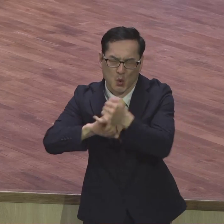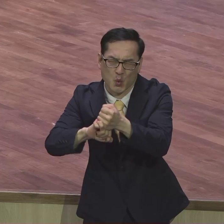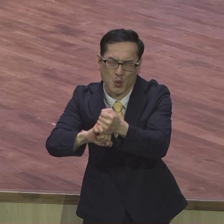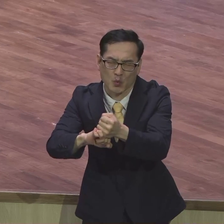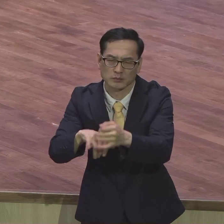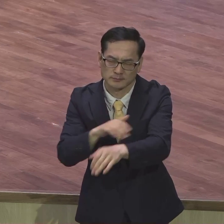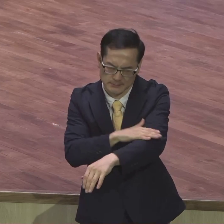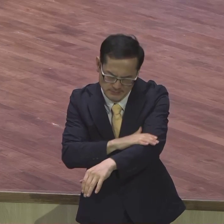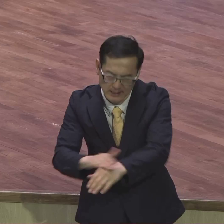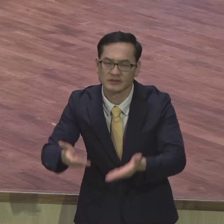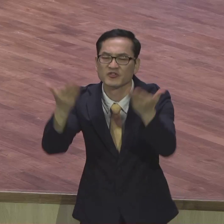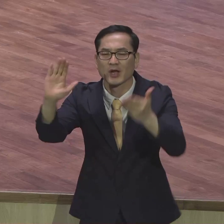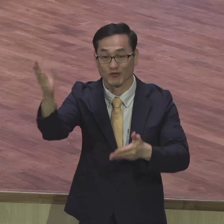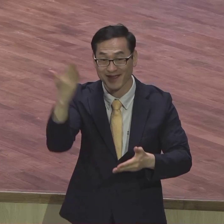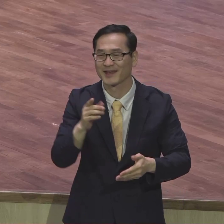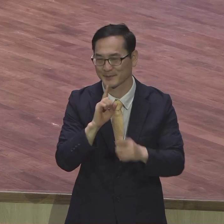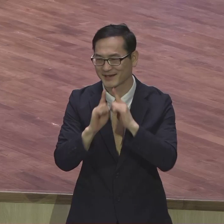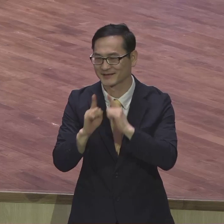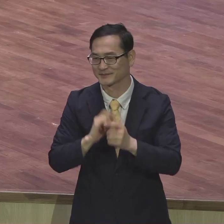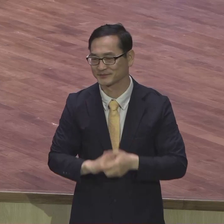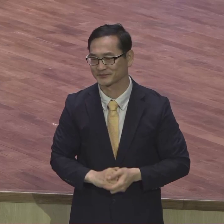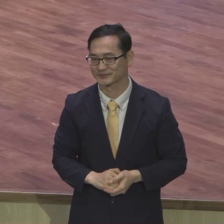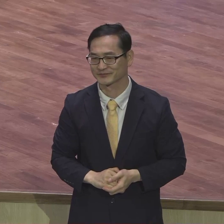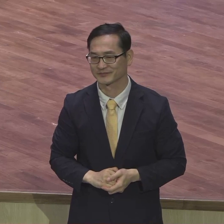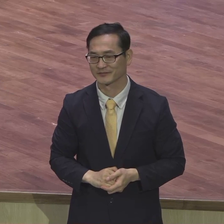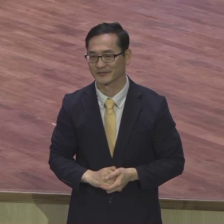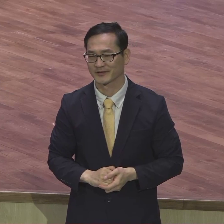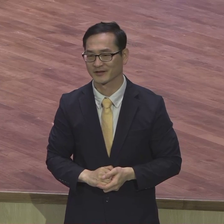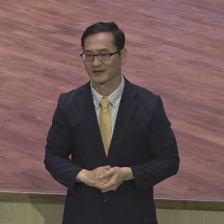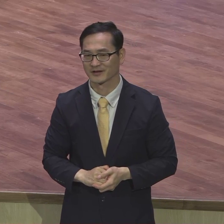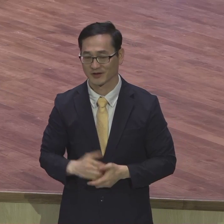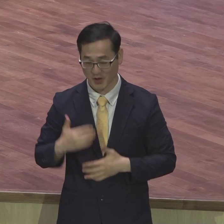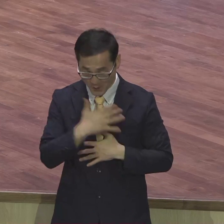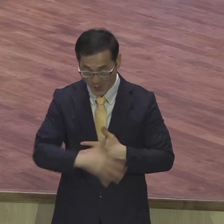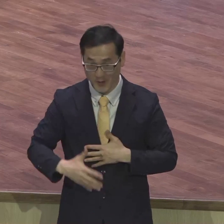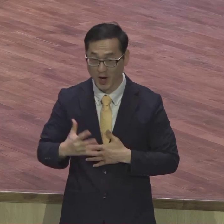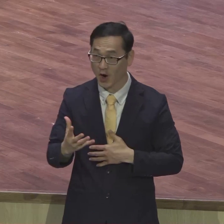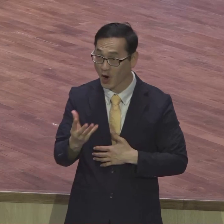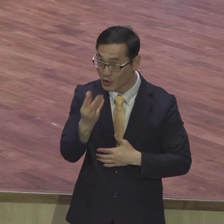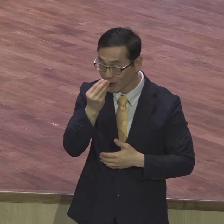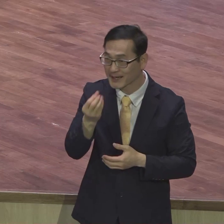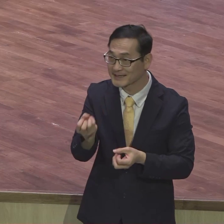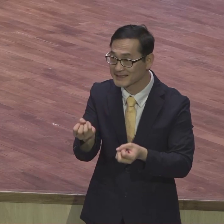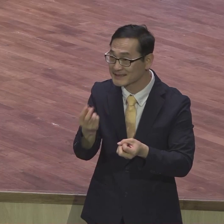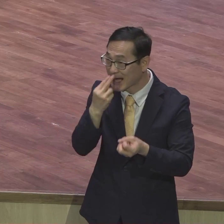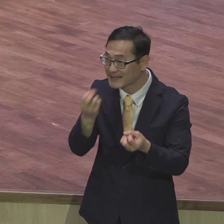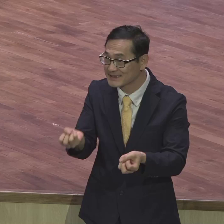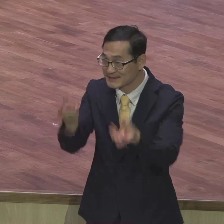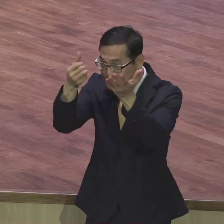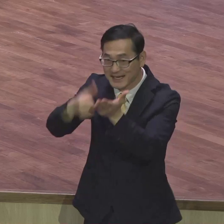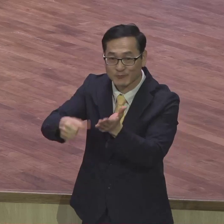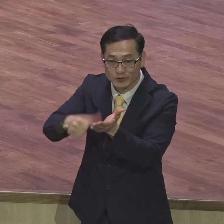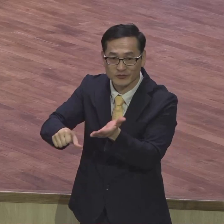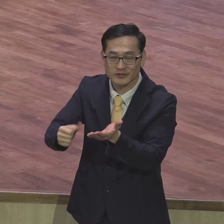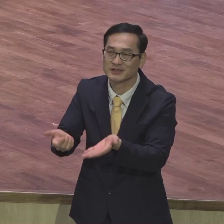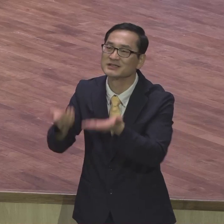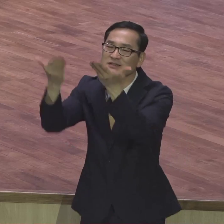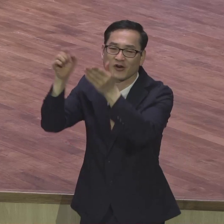하나님이 기뻐하시는 거룩한 산채물로 드리라 이는 너희가 드릴 영적 예배니라 예배라고 같은